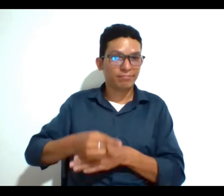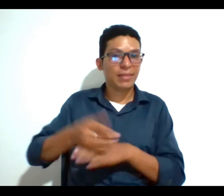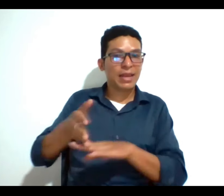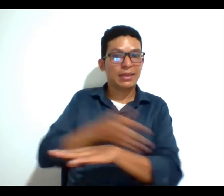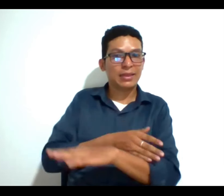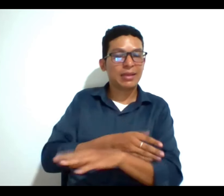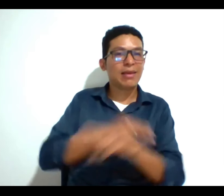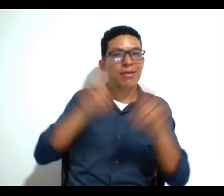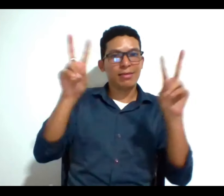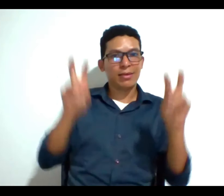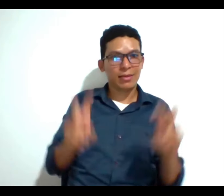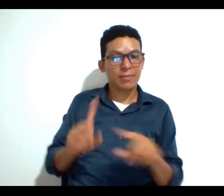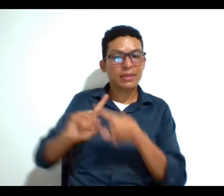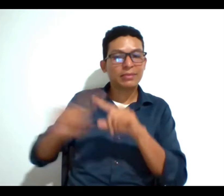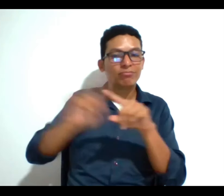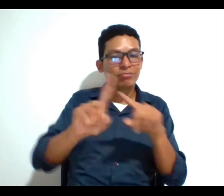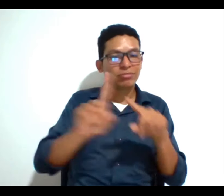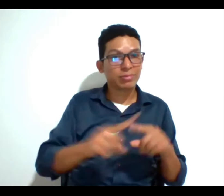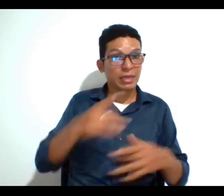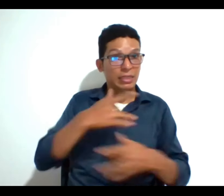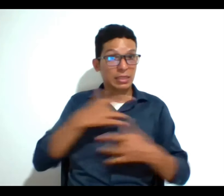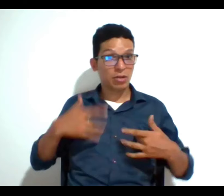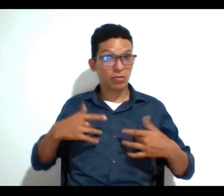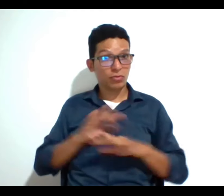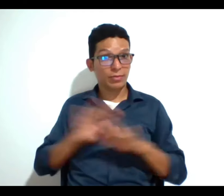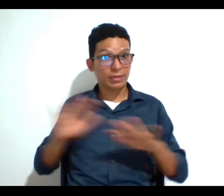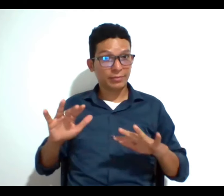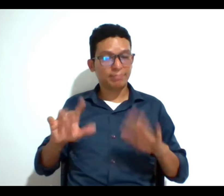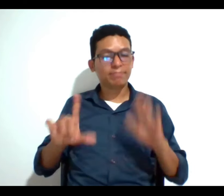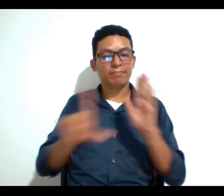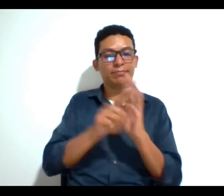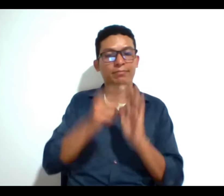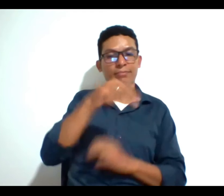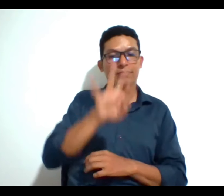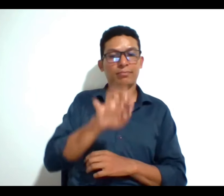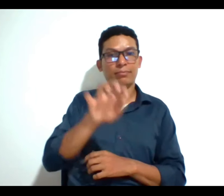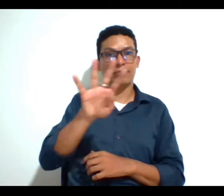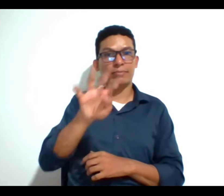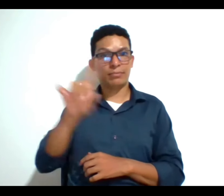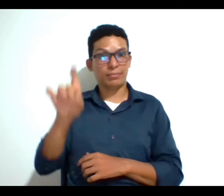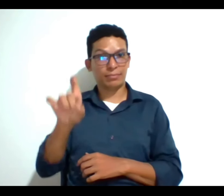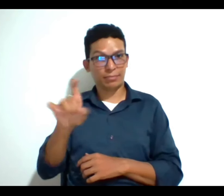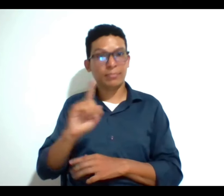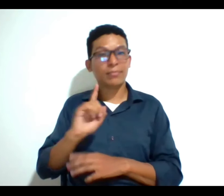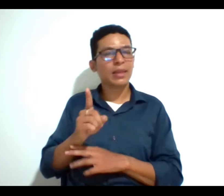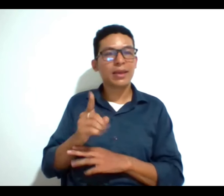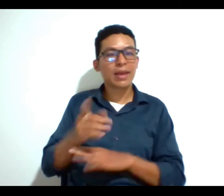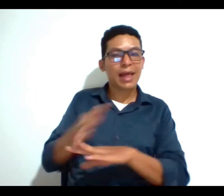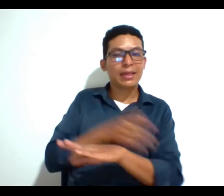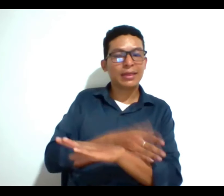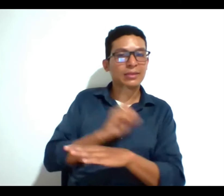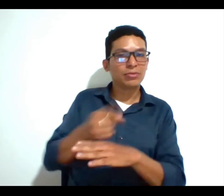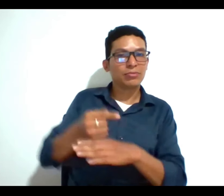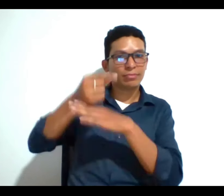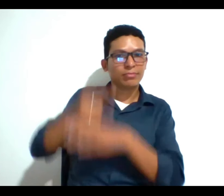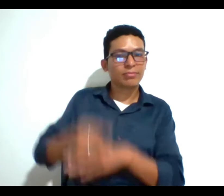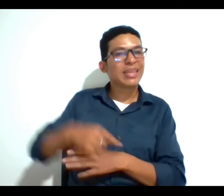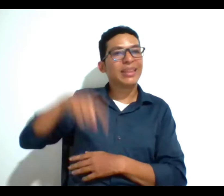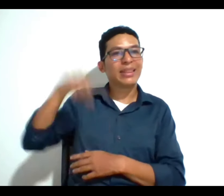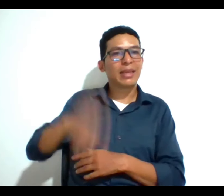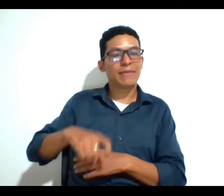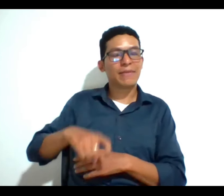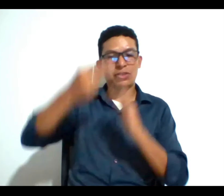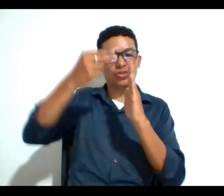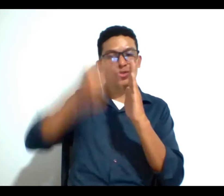temas no solo salud pero salud es uno de ellos y de hecho la ley 1996 dice que esas directivas anticipadas deben estar en las historias